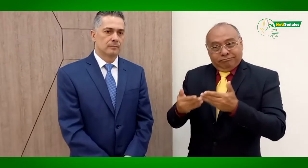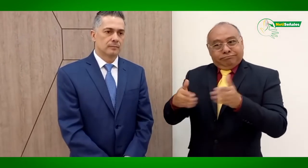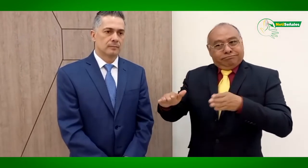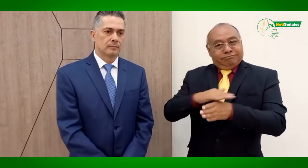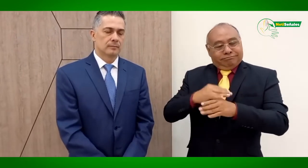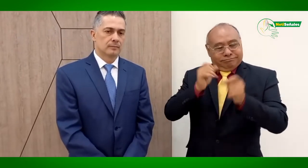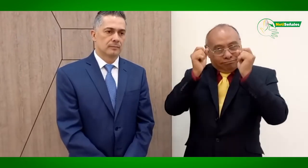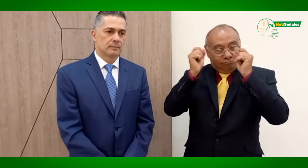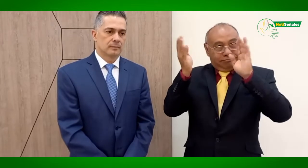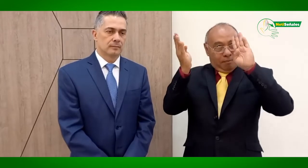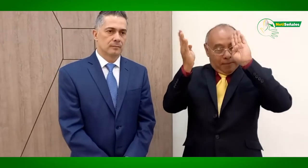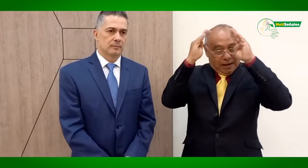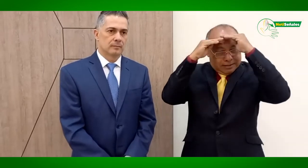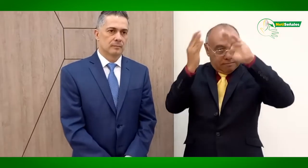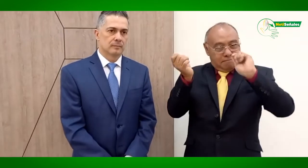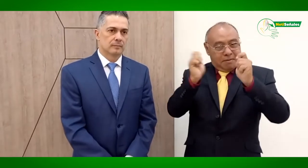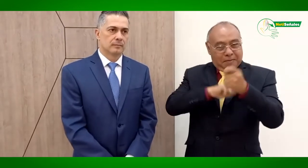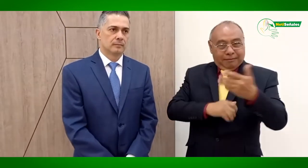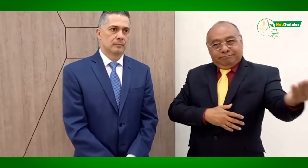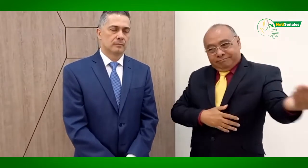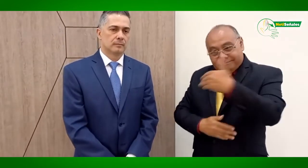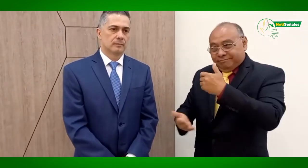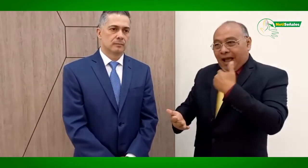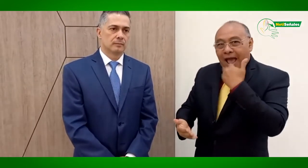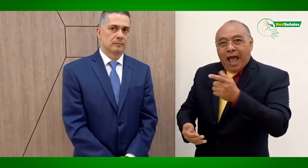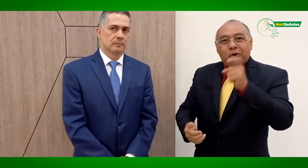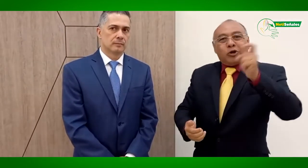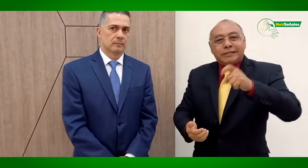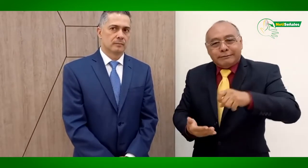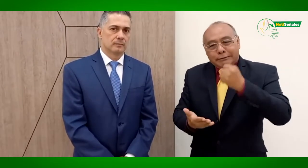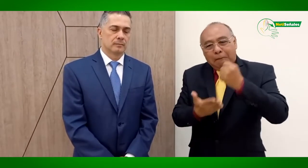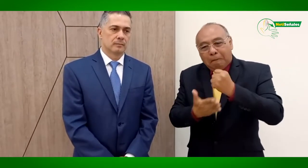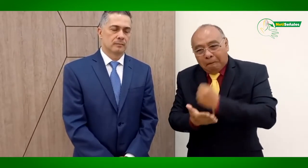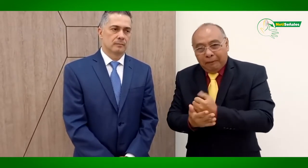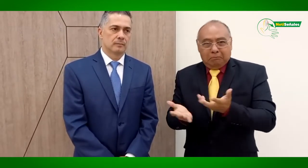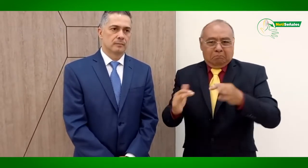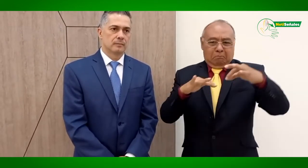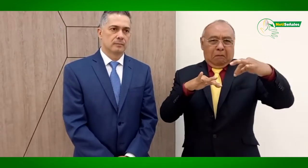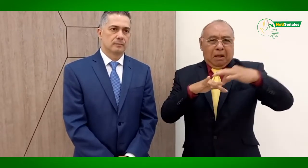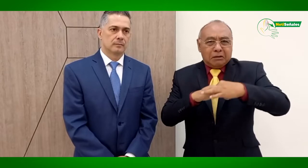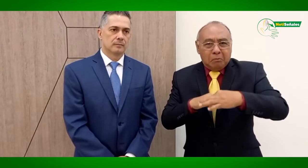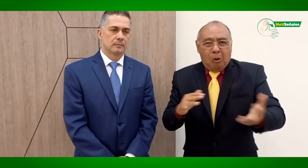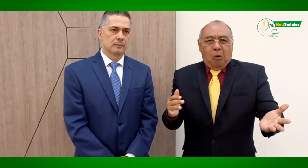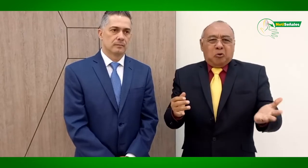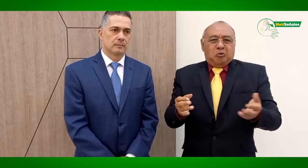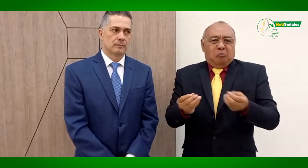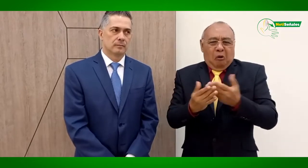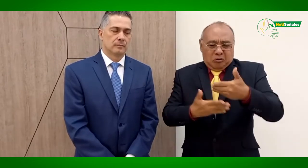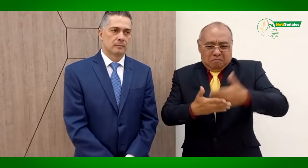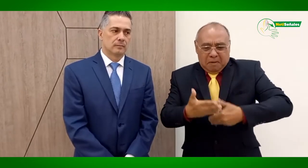que así como el doctor Gustavo, notariado quinto de Medellín, tenga estos accesos, también lo